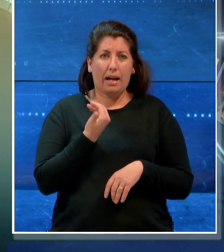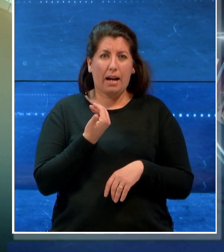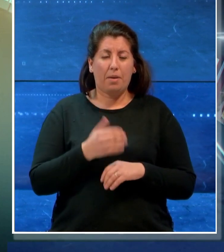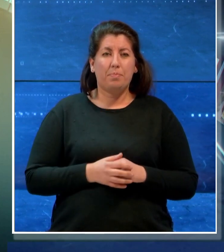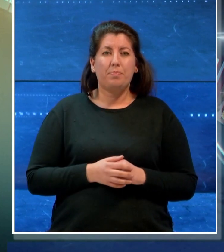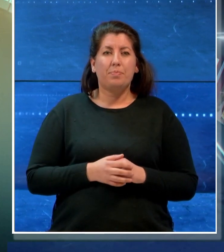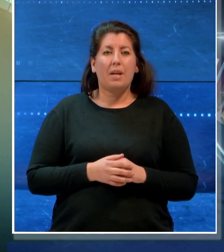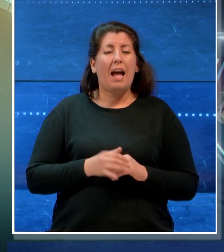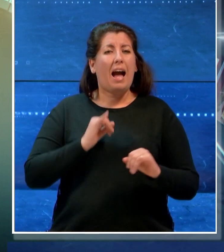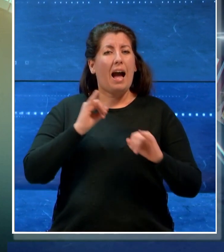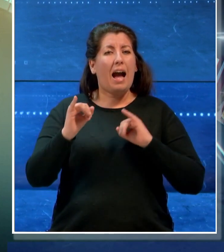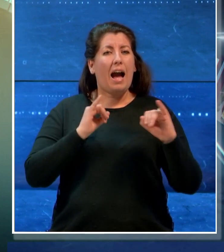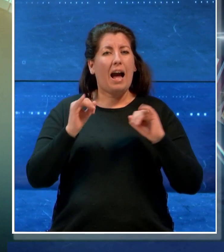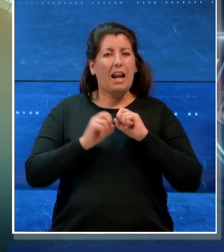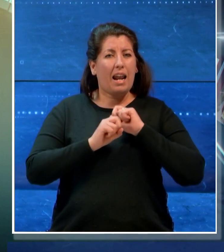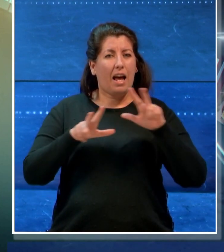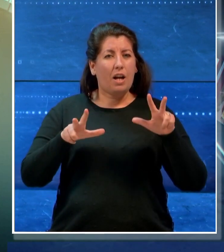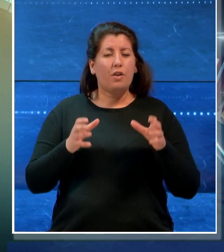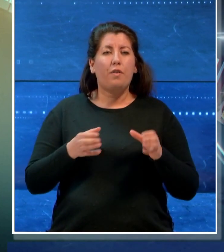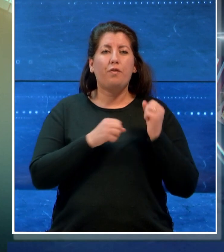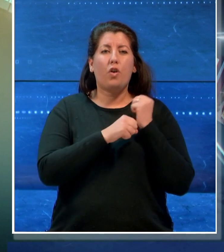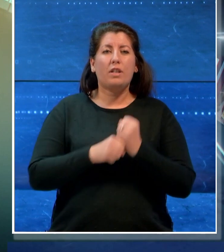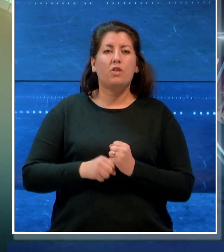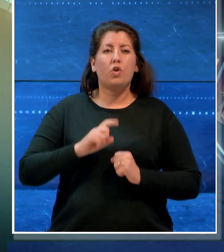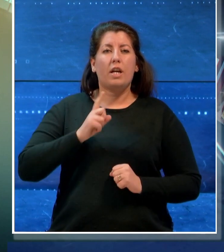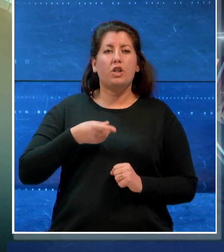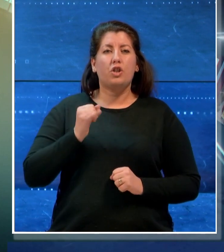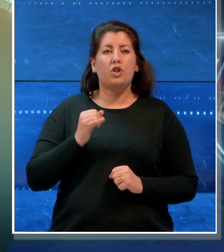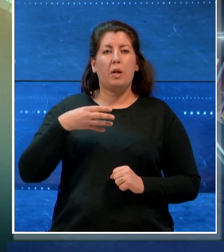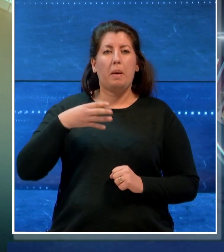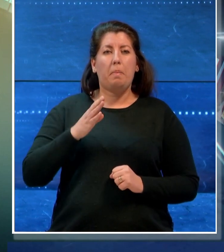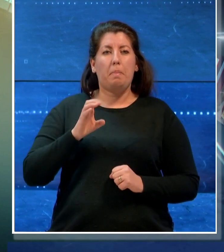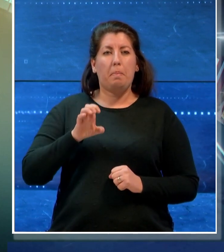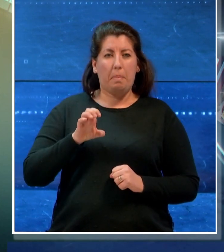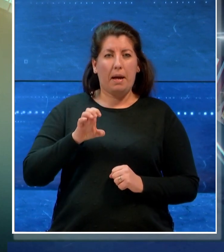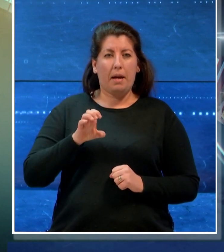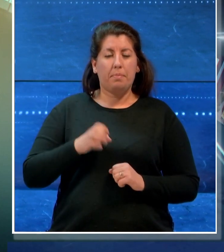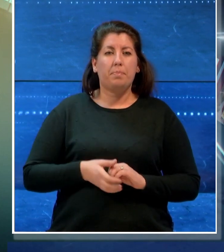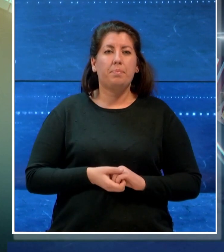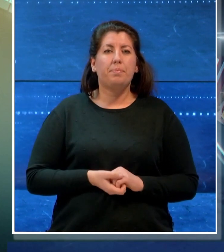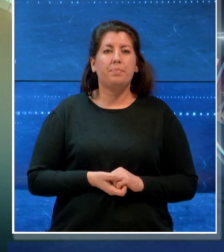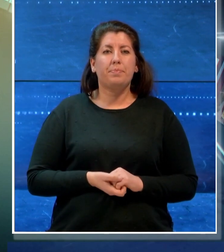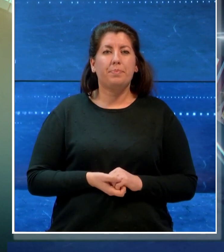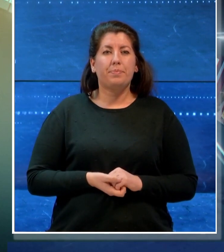lanciare l'allarme la fondazione Gimbe in un report nazionale.